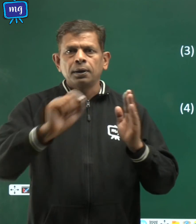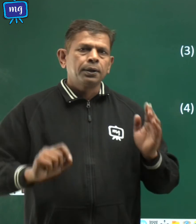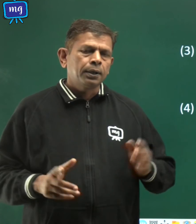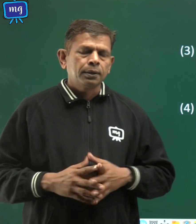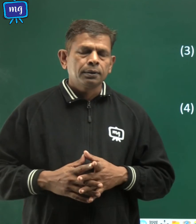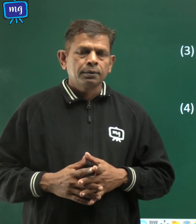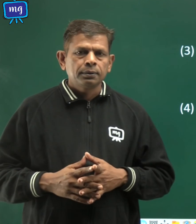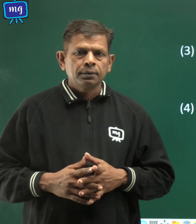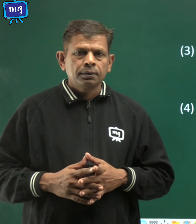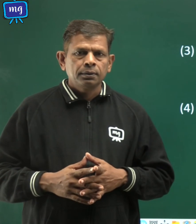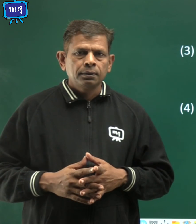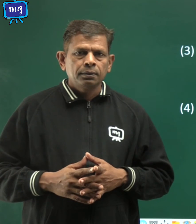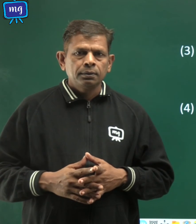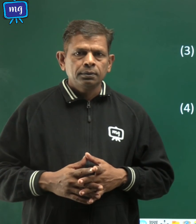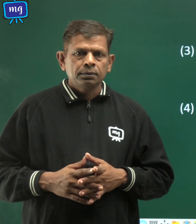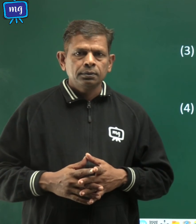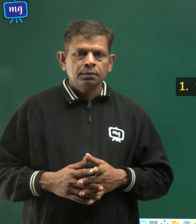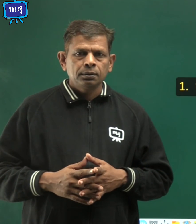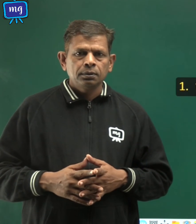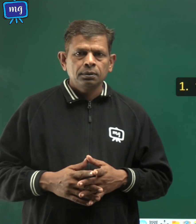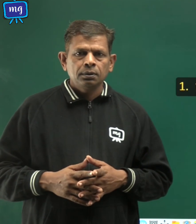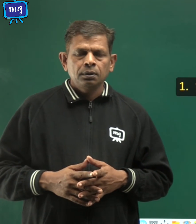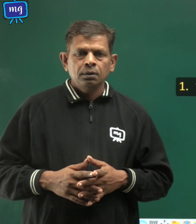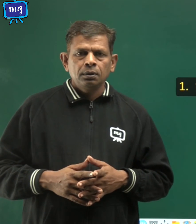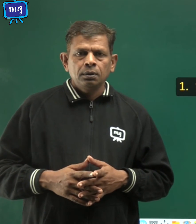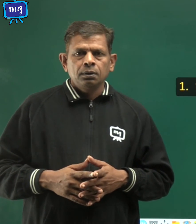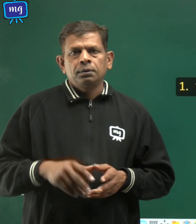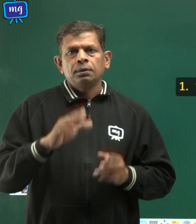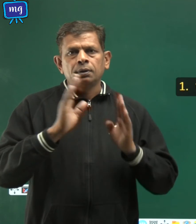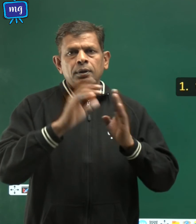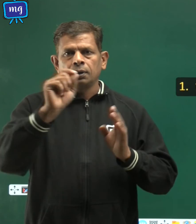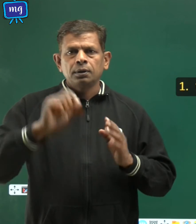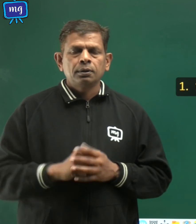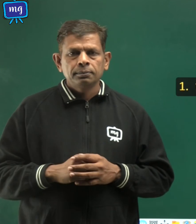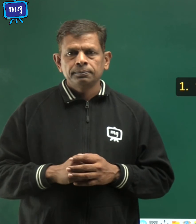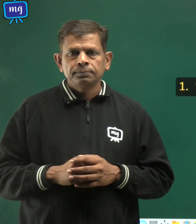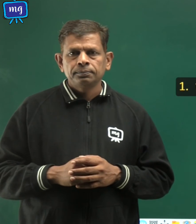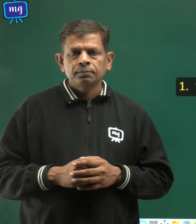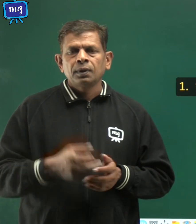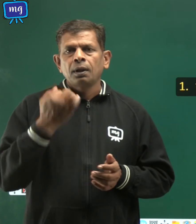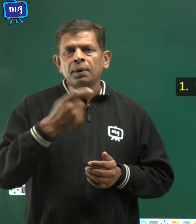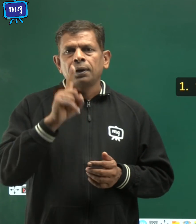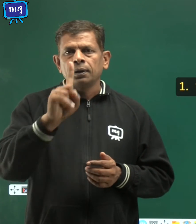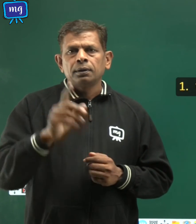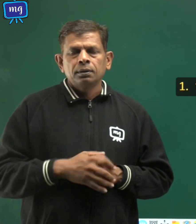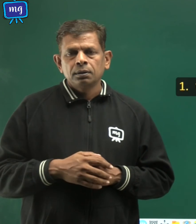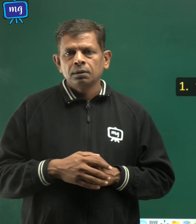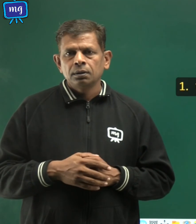ग्रहकारे नंबर एक